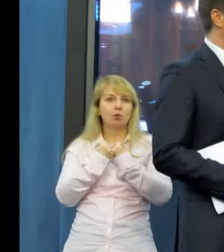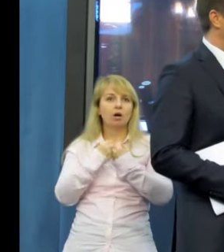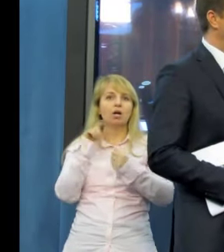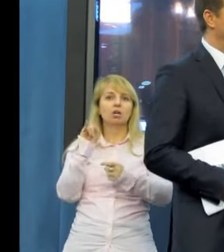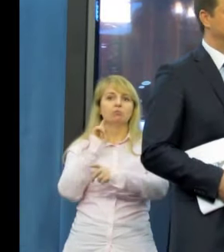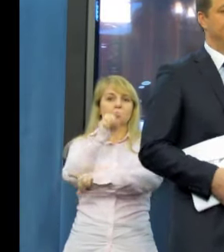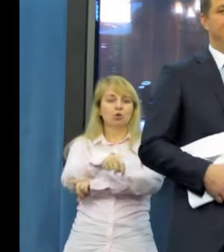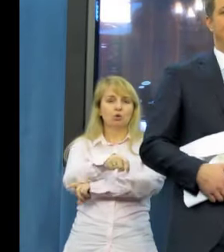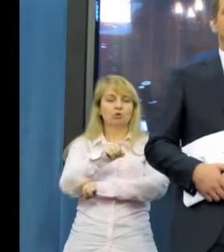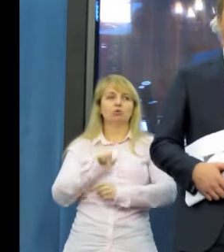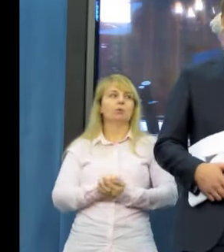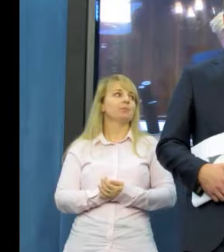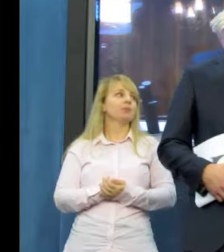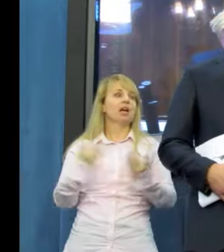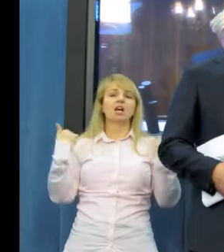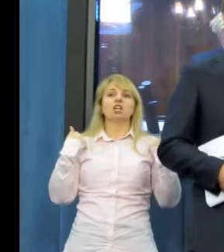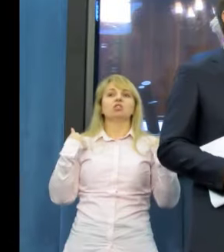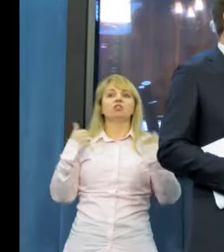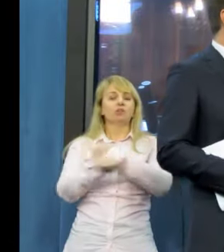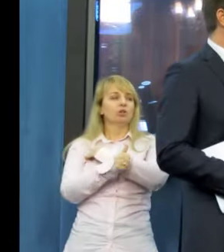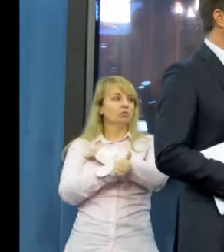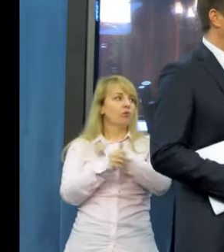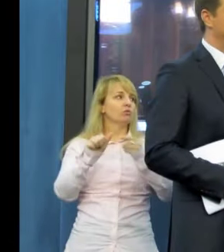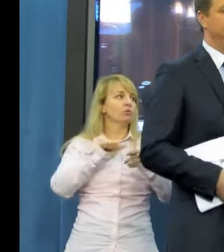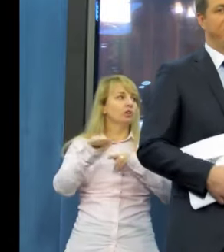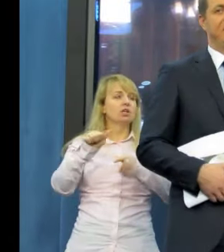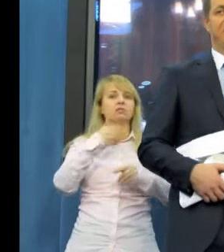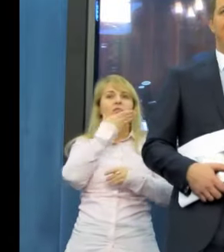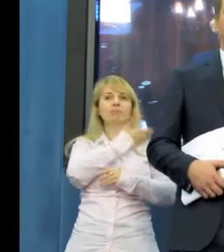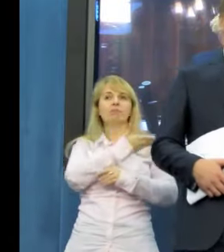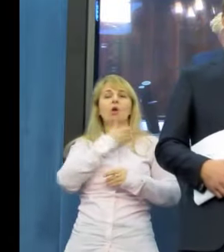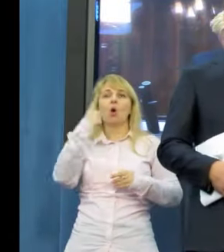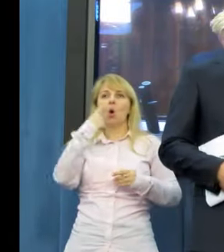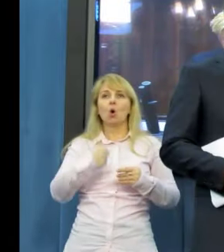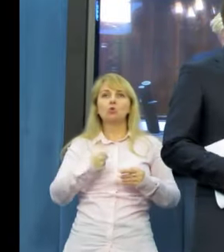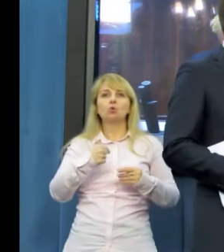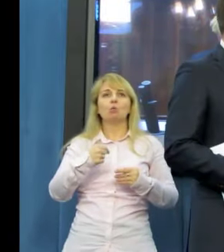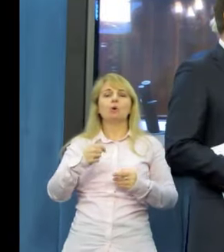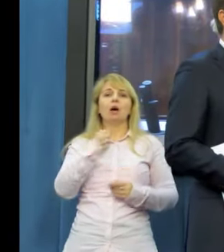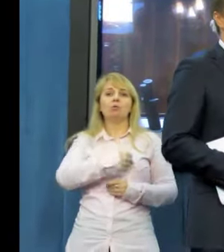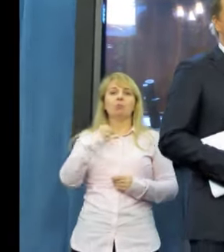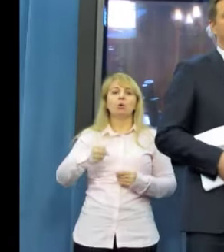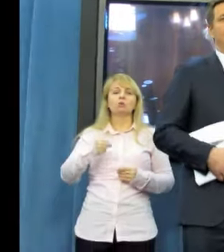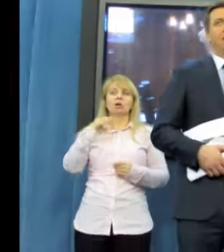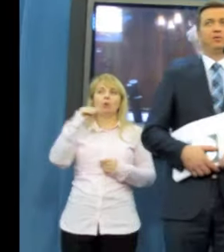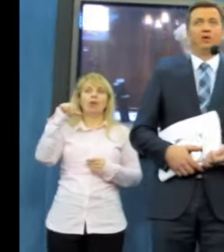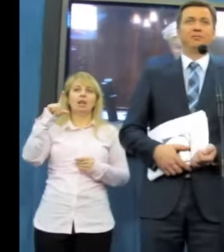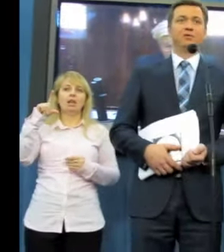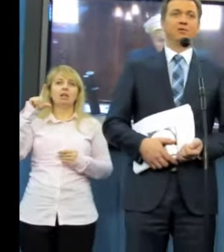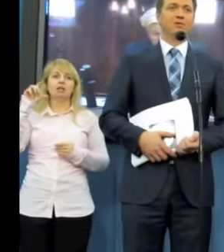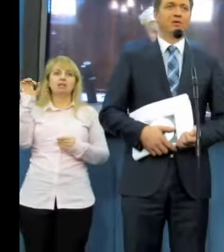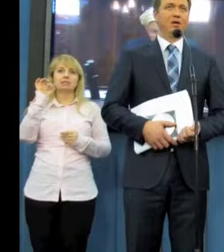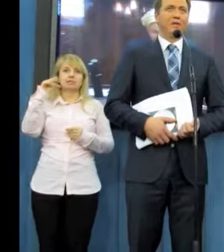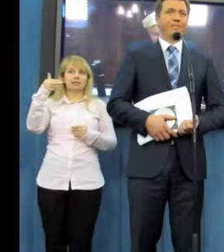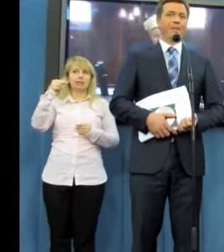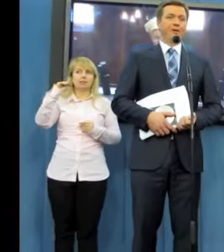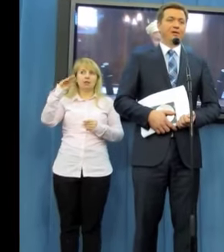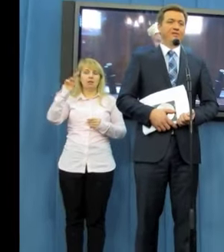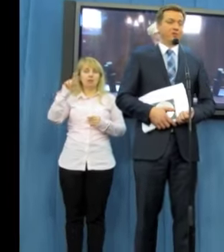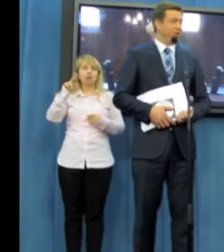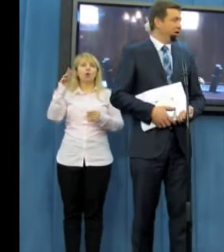żywym dowodem na to jest osoba pana posła Wincenta Elsnera, któremu